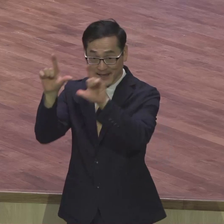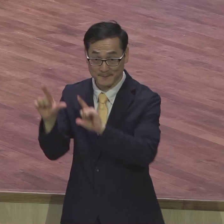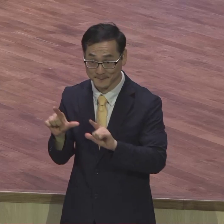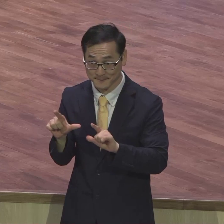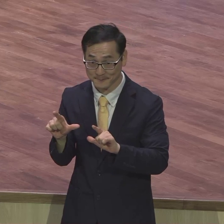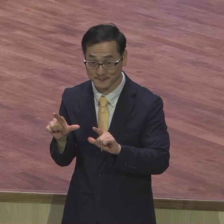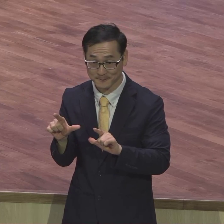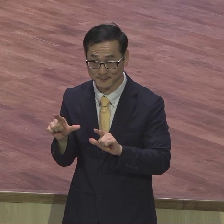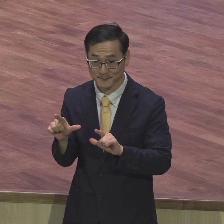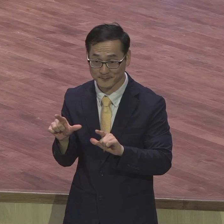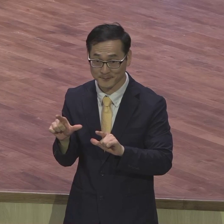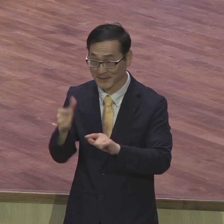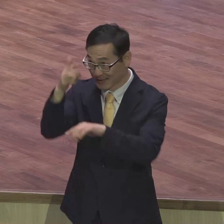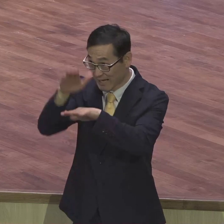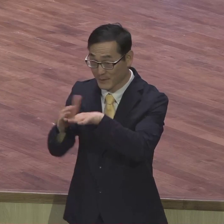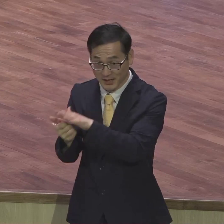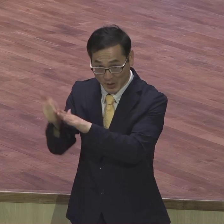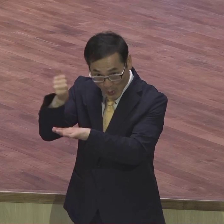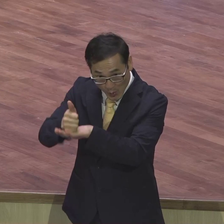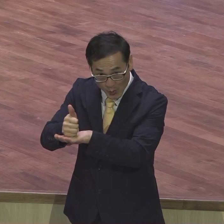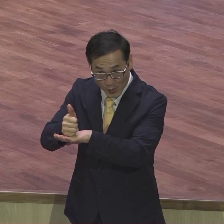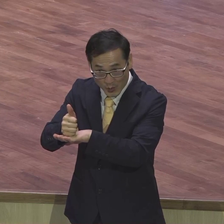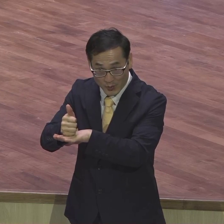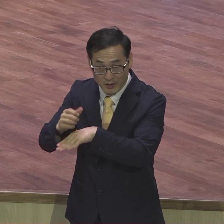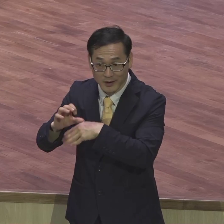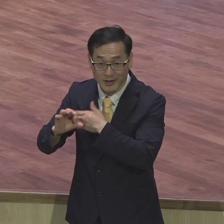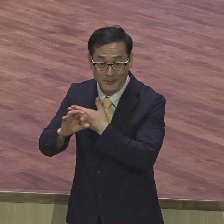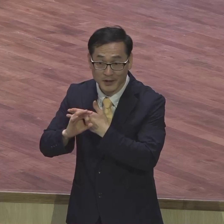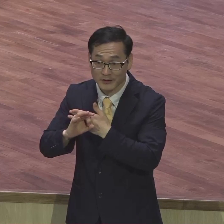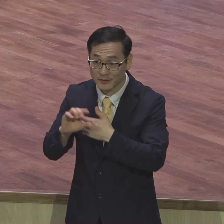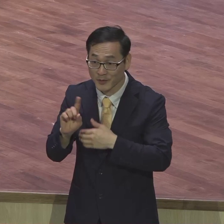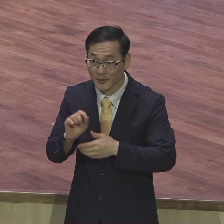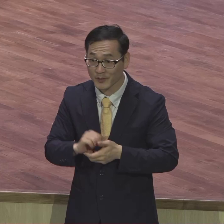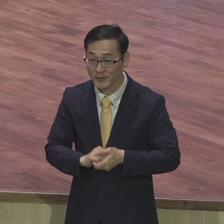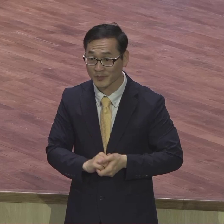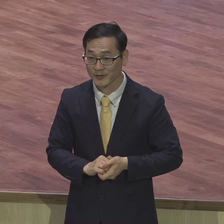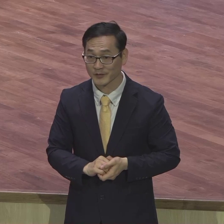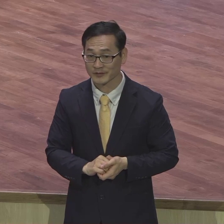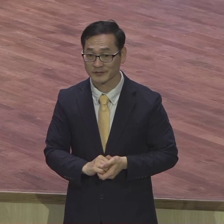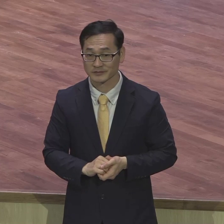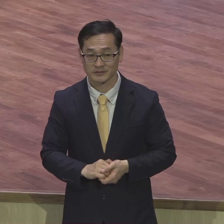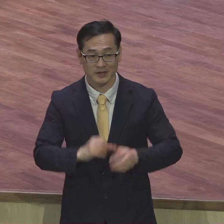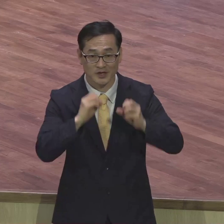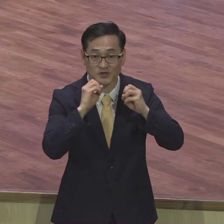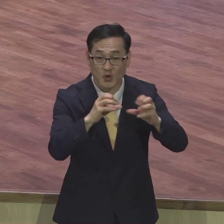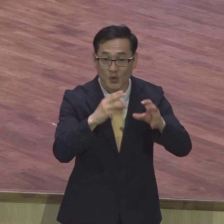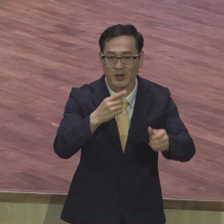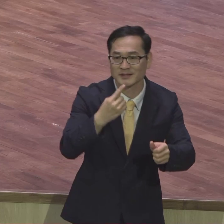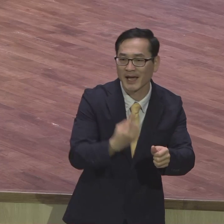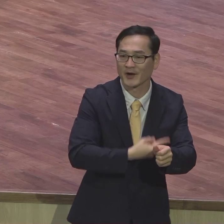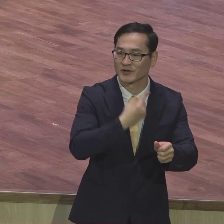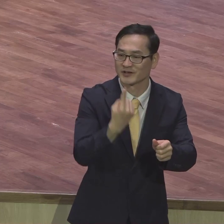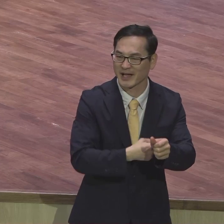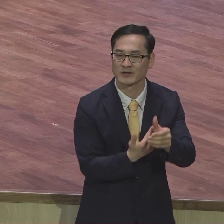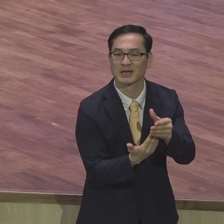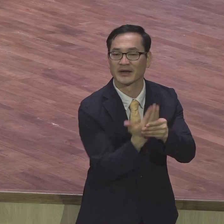빠져나와서 4단계 1장, 1절, 3절, 8절의 삶을 살면 전도는 되어지게 되어있어요. 되어집니다.